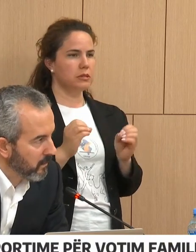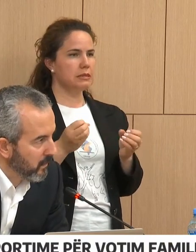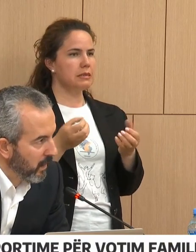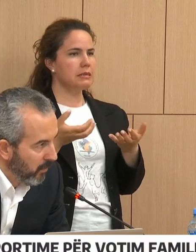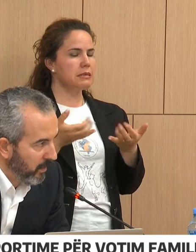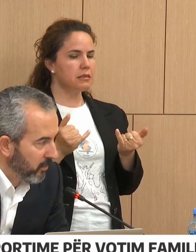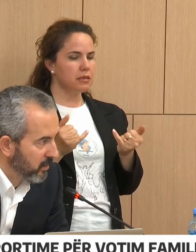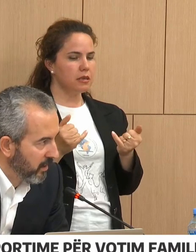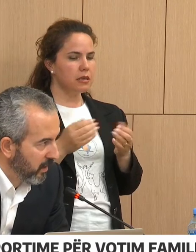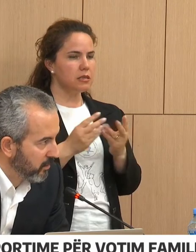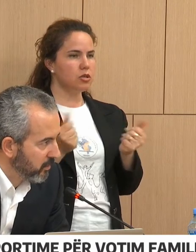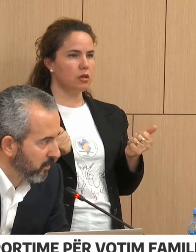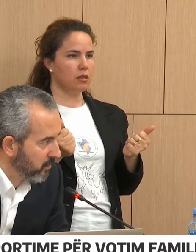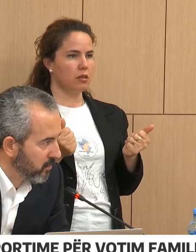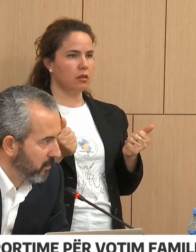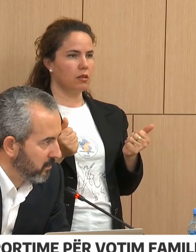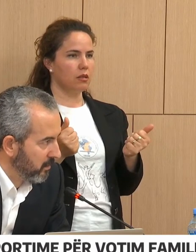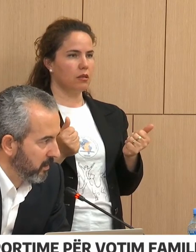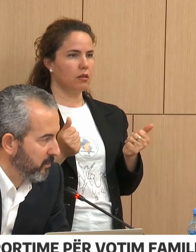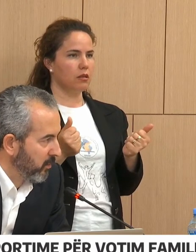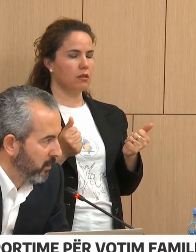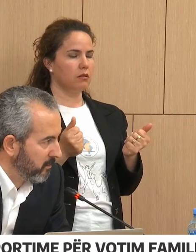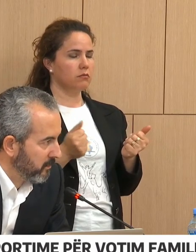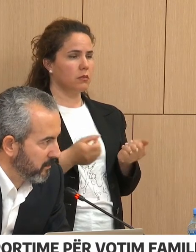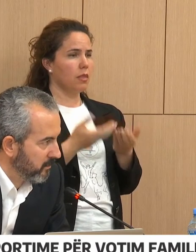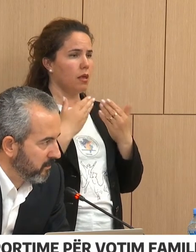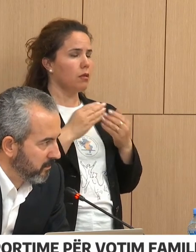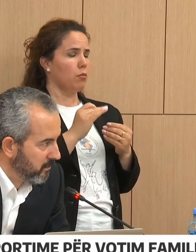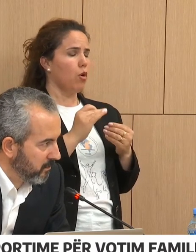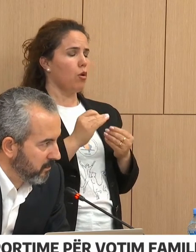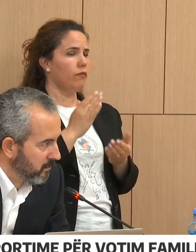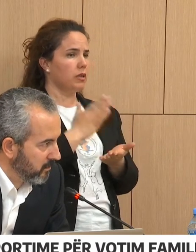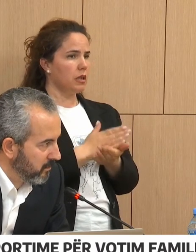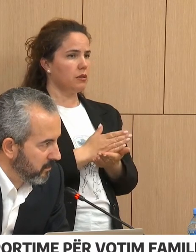për Këtës atë atë është një konkluzion dhe është spekulim.